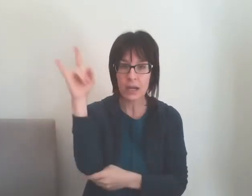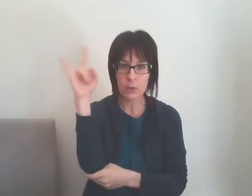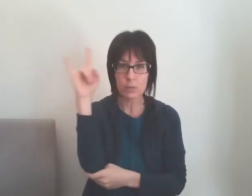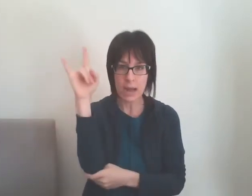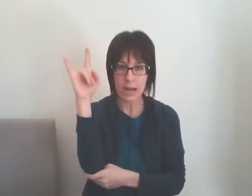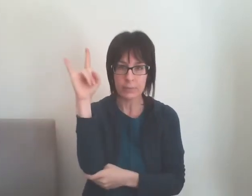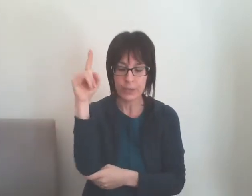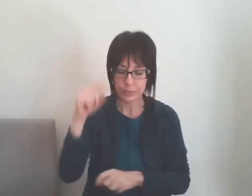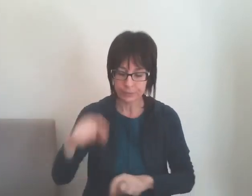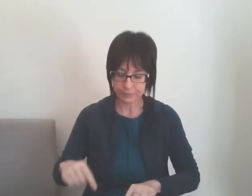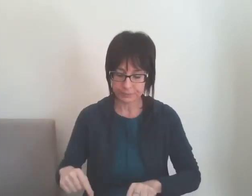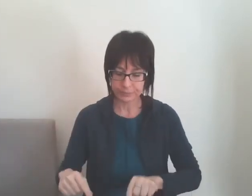un albero.